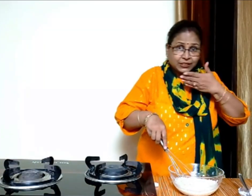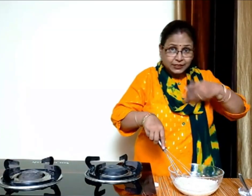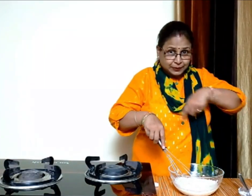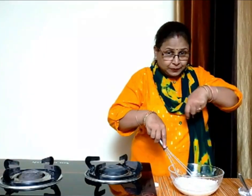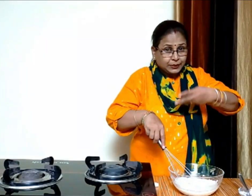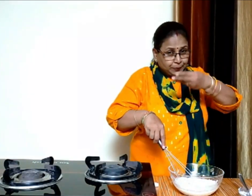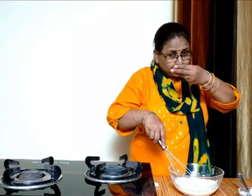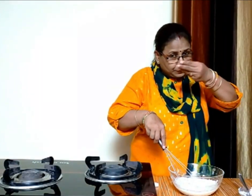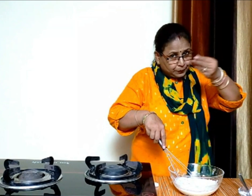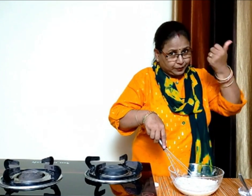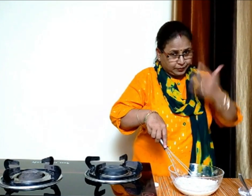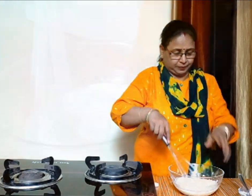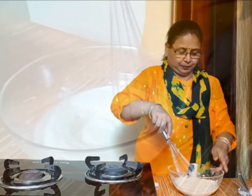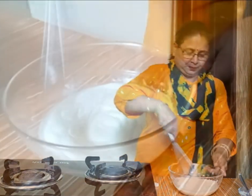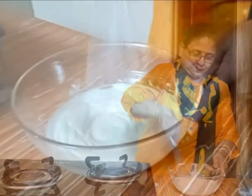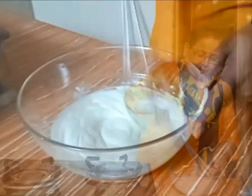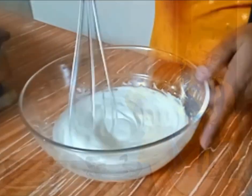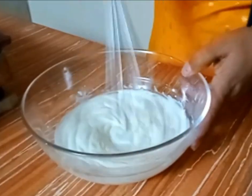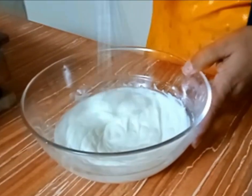हम इसके चीनी खुलने तक इसको मिलाते रहेंगे